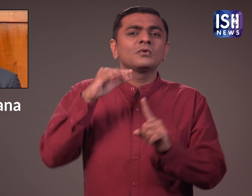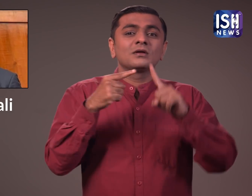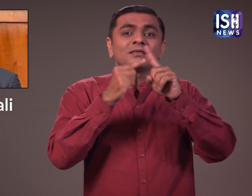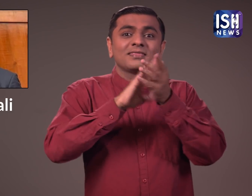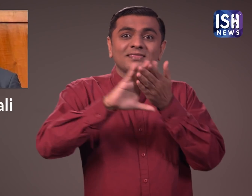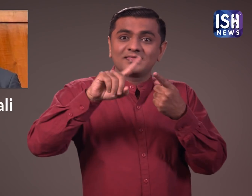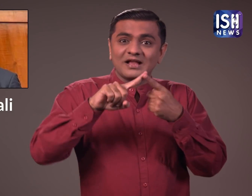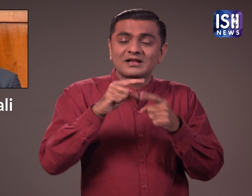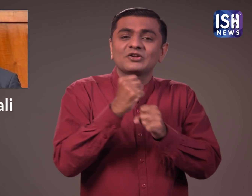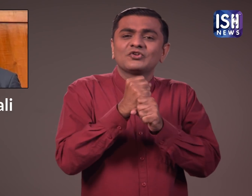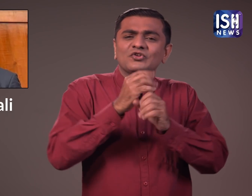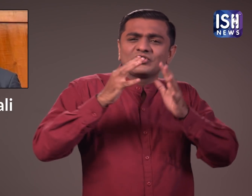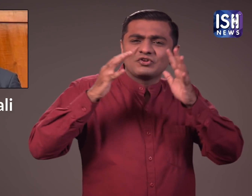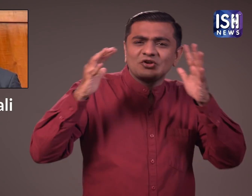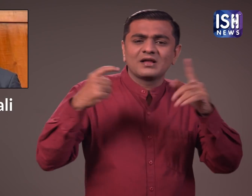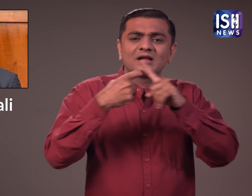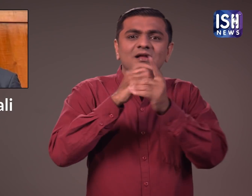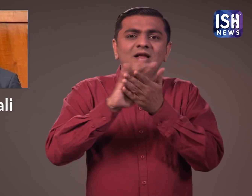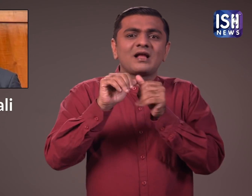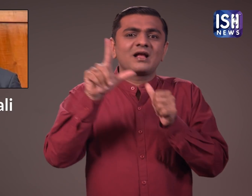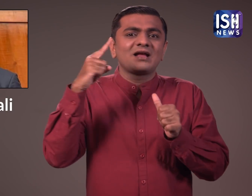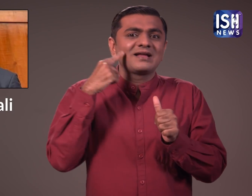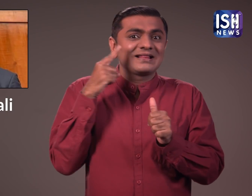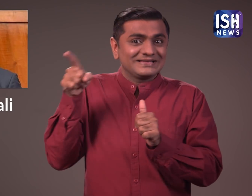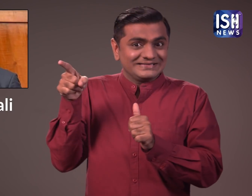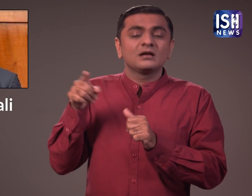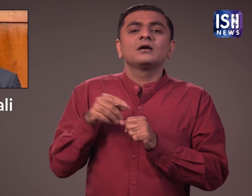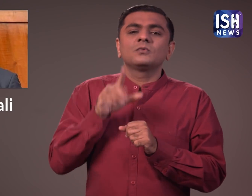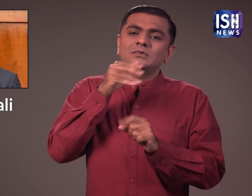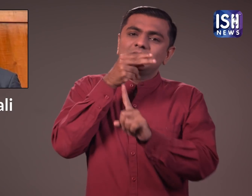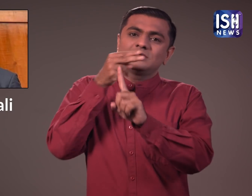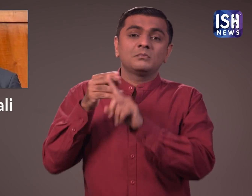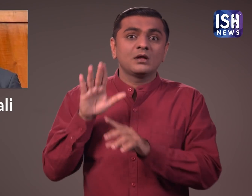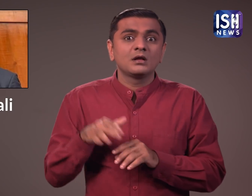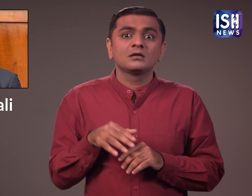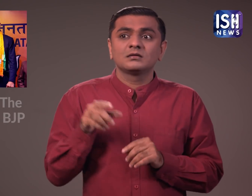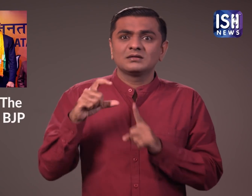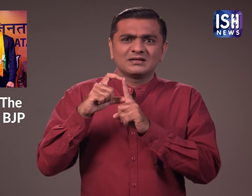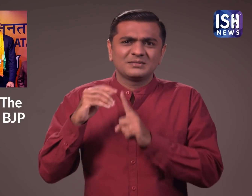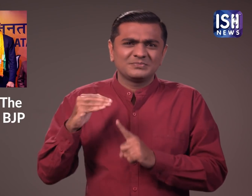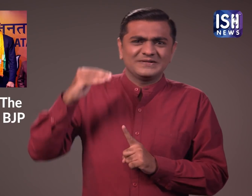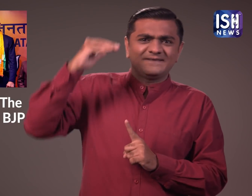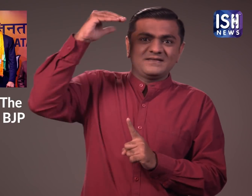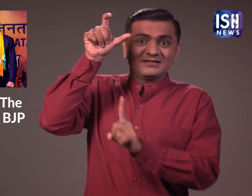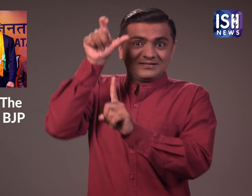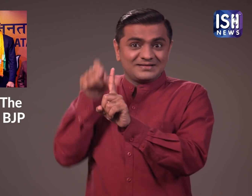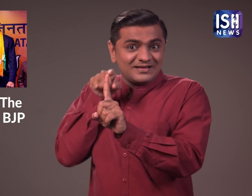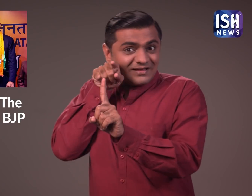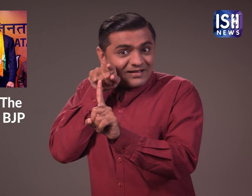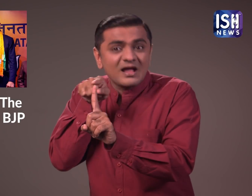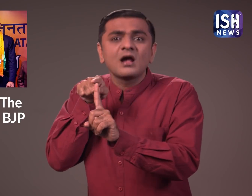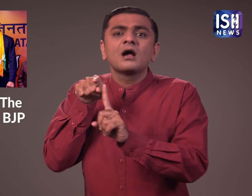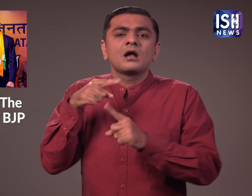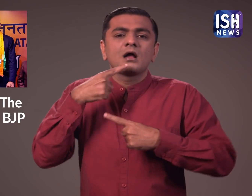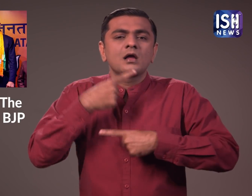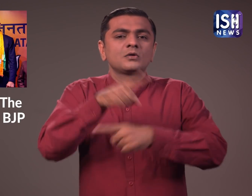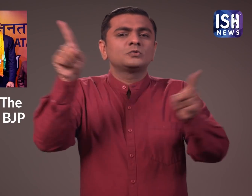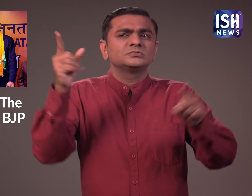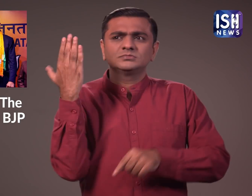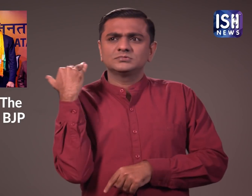है। वे अब 10 फरवरी 2022 को